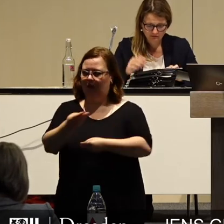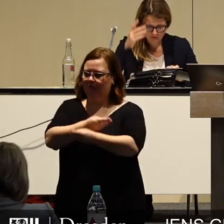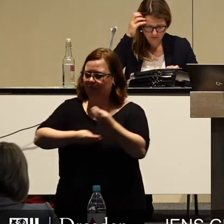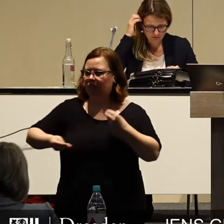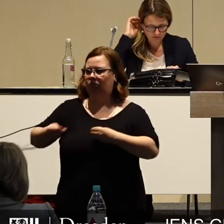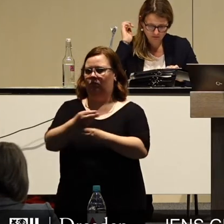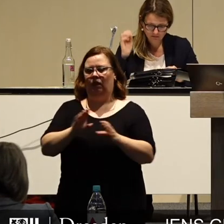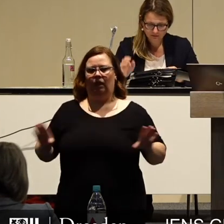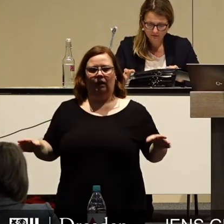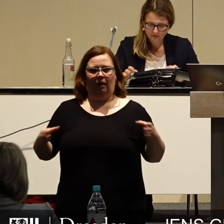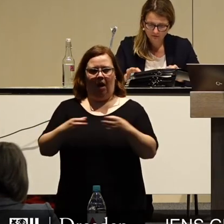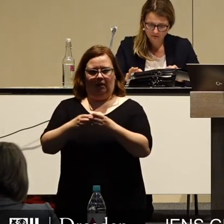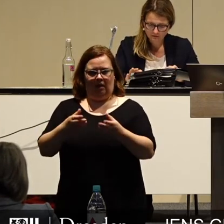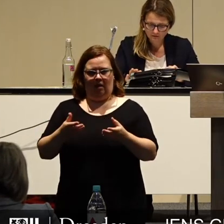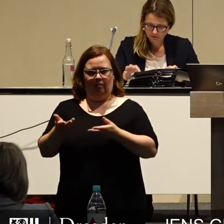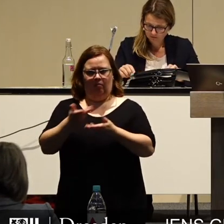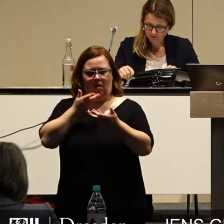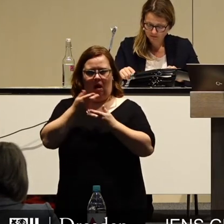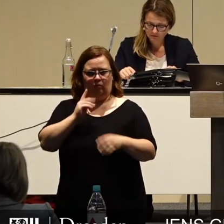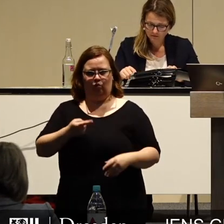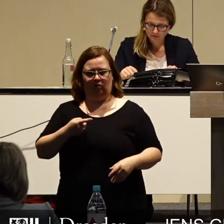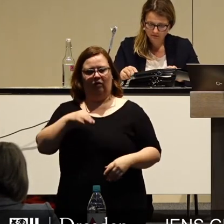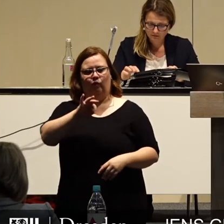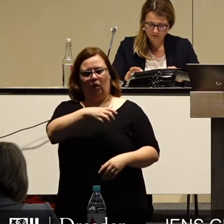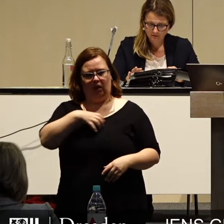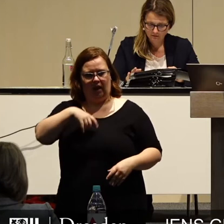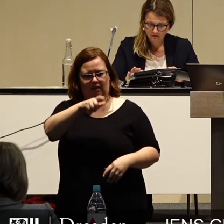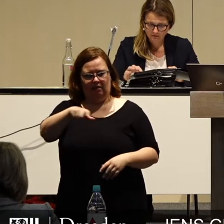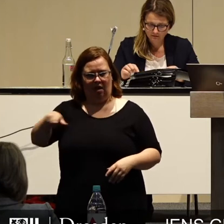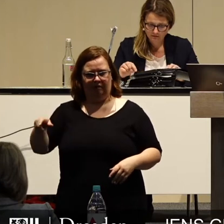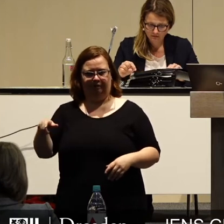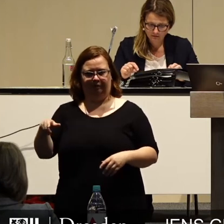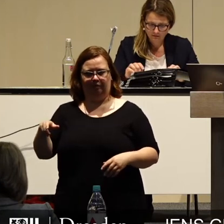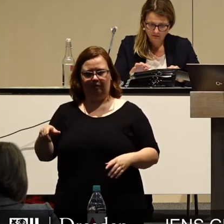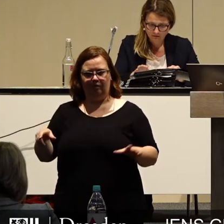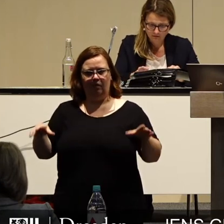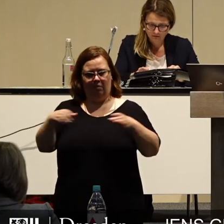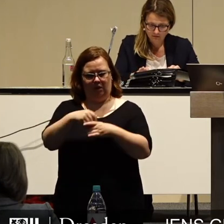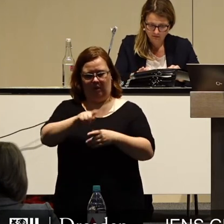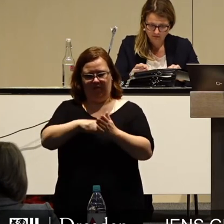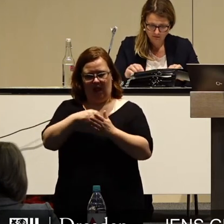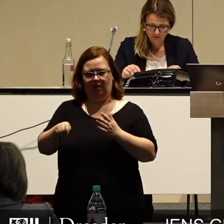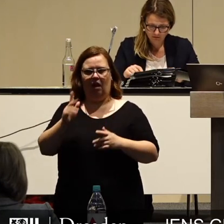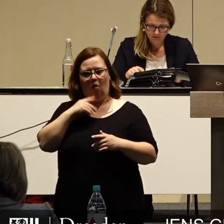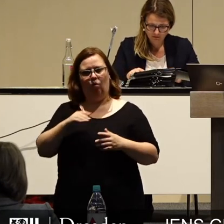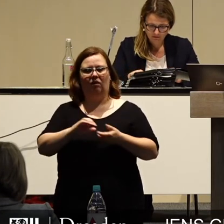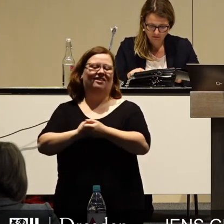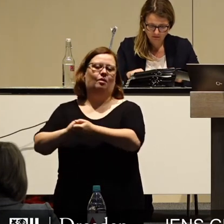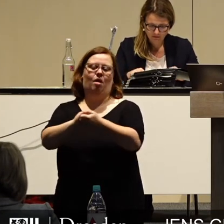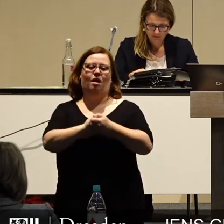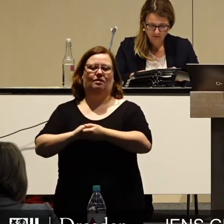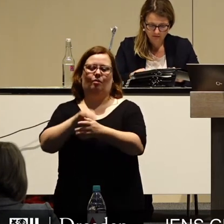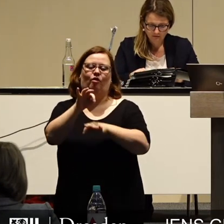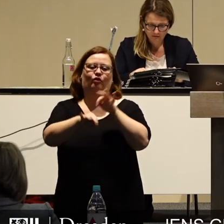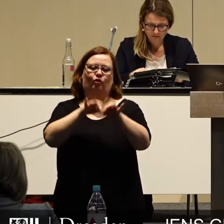fortsetzen, dass wir für die Dresdner, für die wir auch alle gemeinsam gewählt sind, dort auch in diesen schwierigen